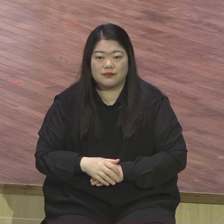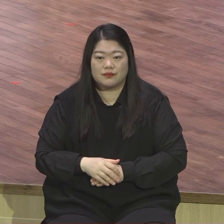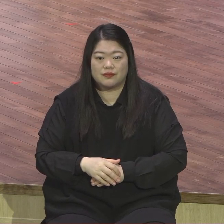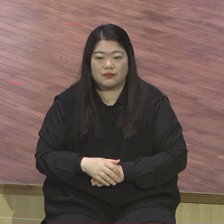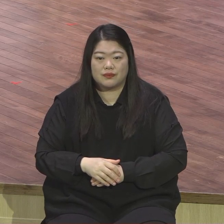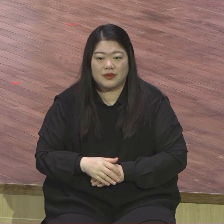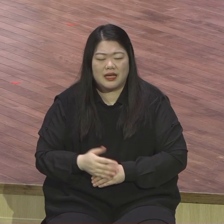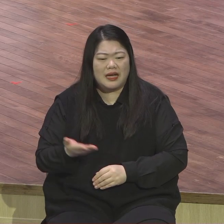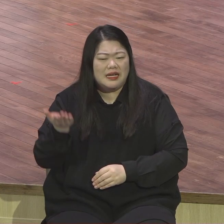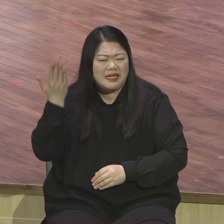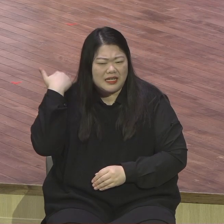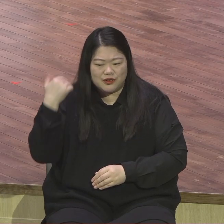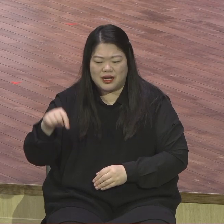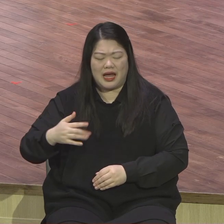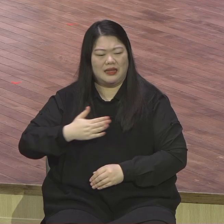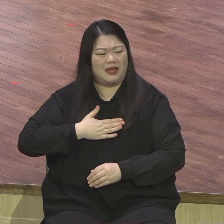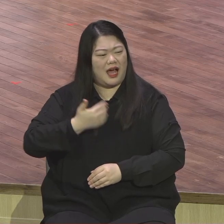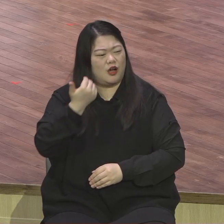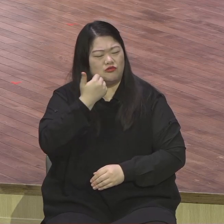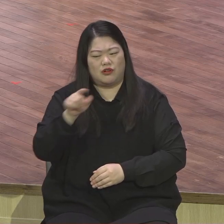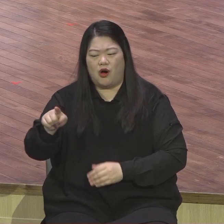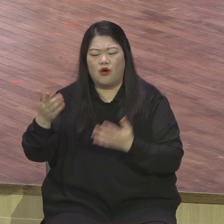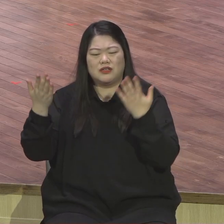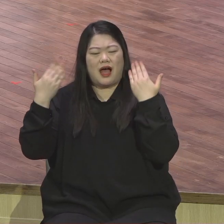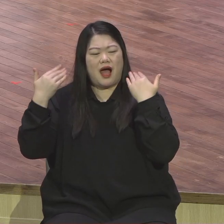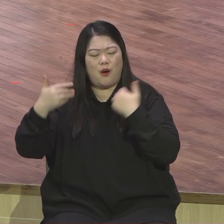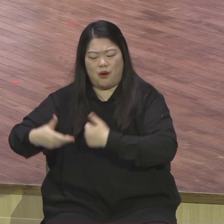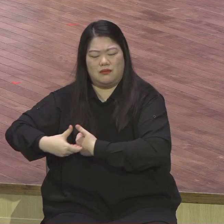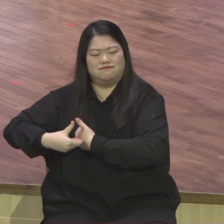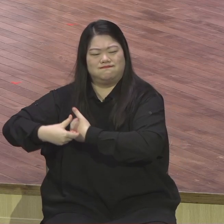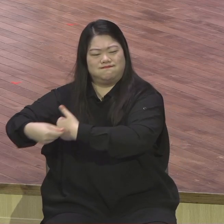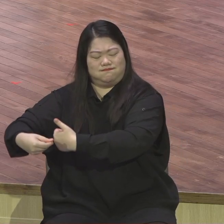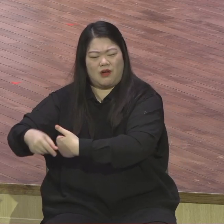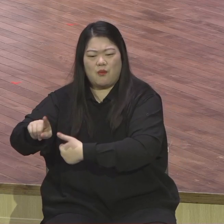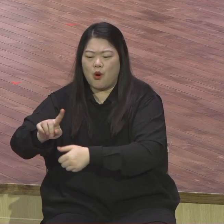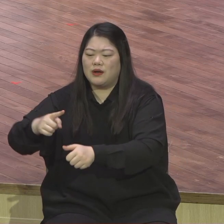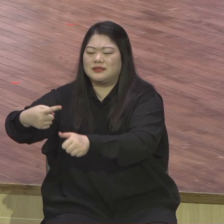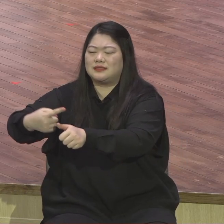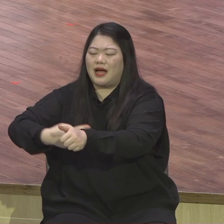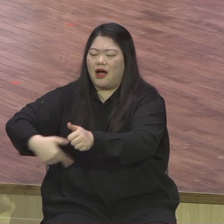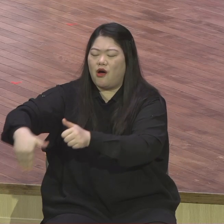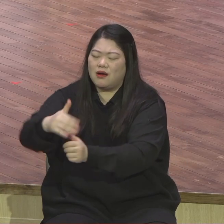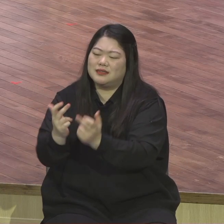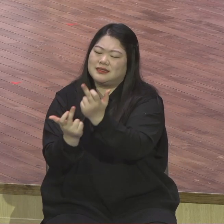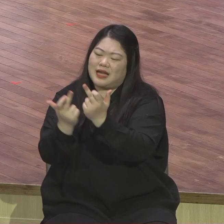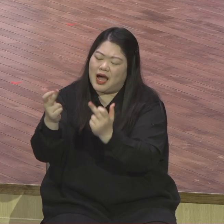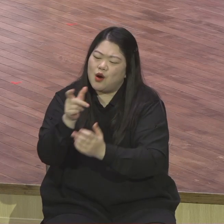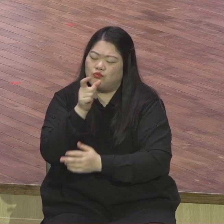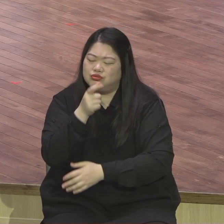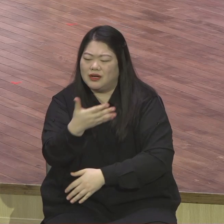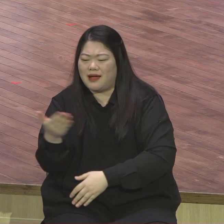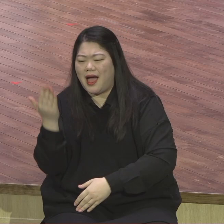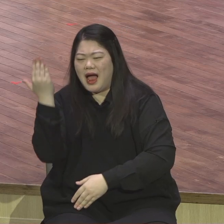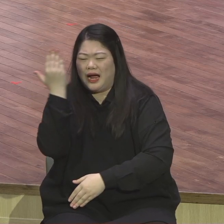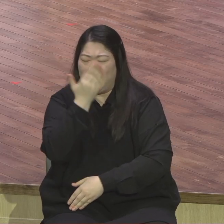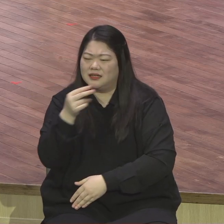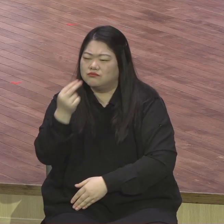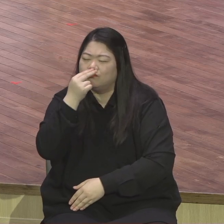학교로 만들었대요. 지금 생각하니까 글로벌 학교를 세워도 했는데 너무 잘 세웠다고 크게 축하하는 그런 메시지가